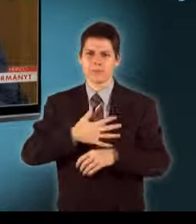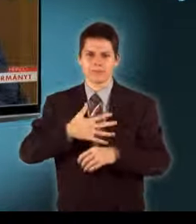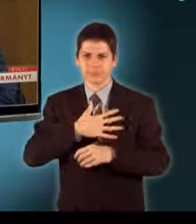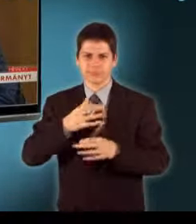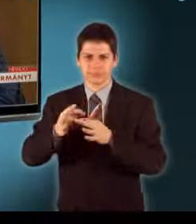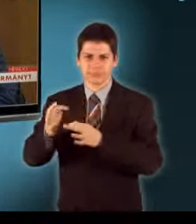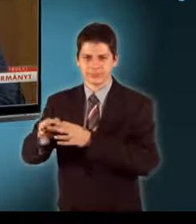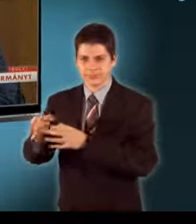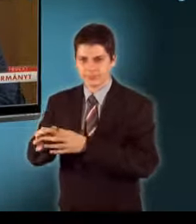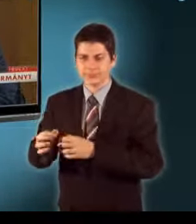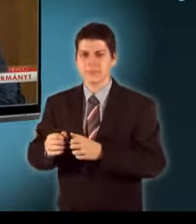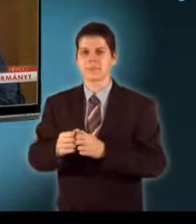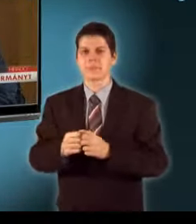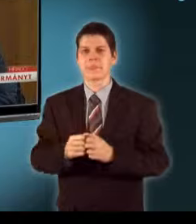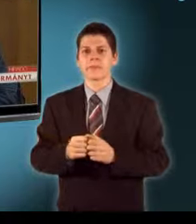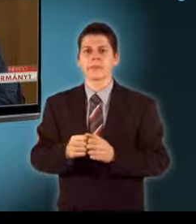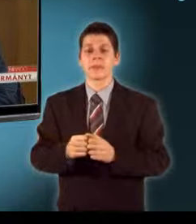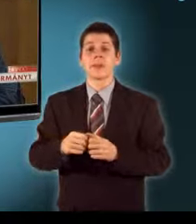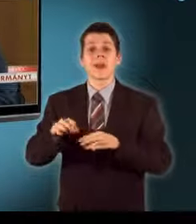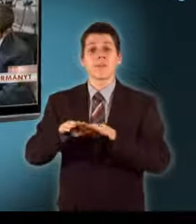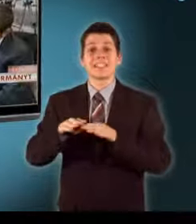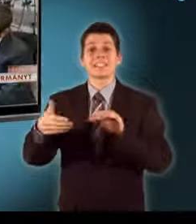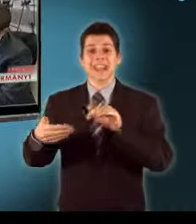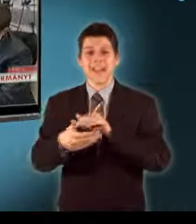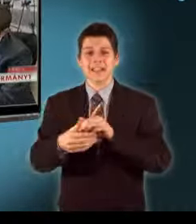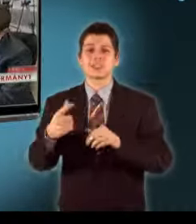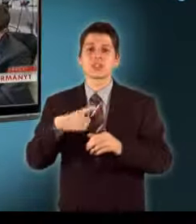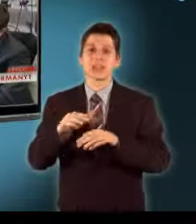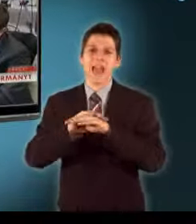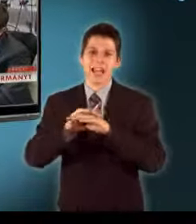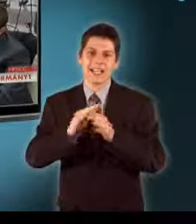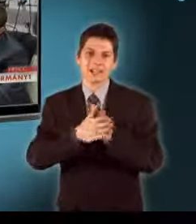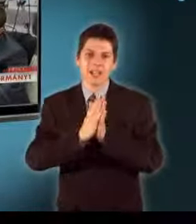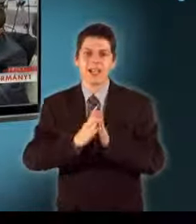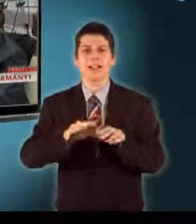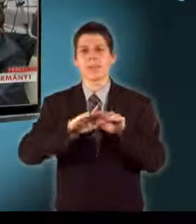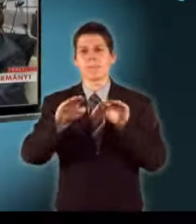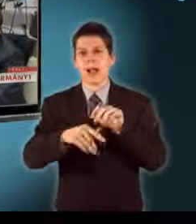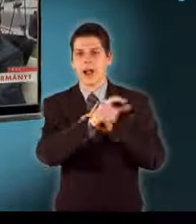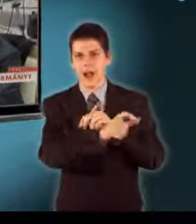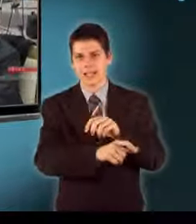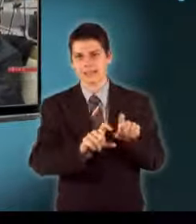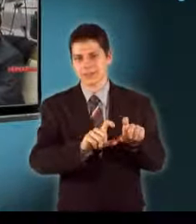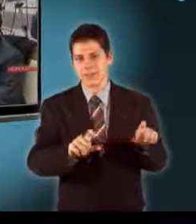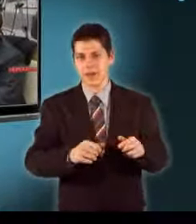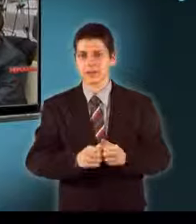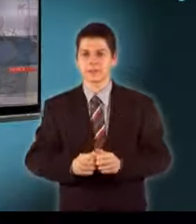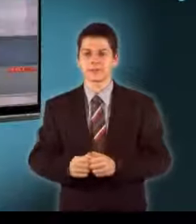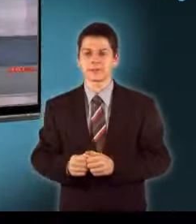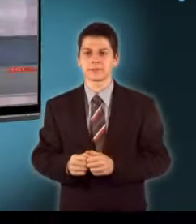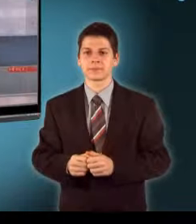erők Gyerekeket rabolnak és idős embereket lőnek le A miniszter helyettes elnézést kért Amiért megalázta a török nagykövetet